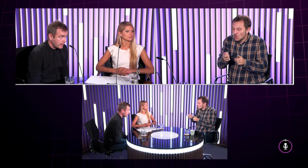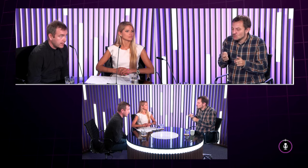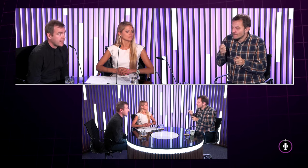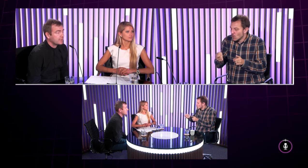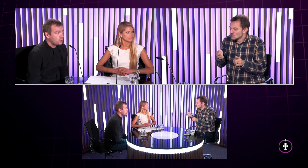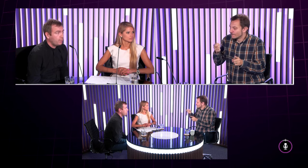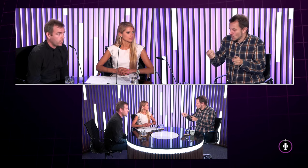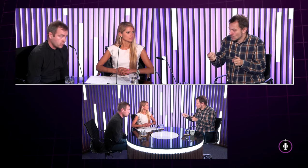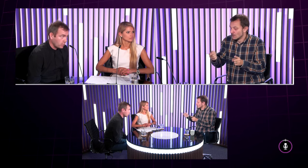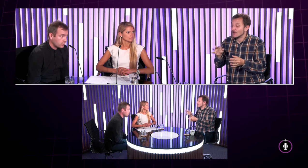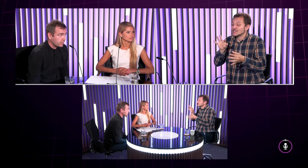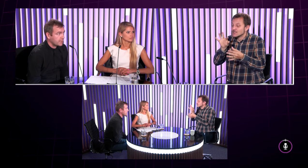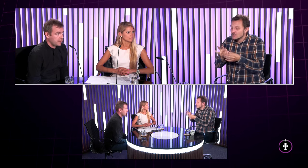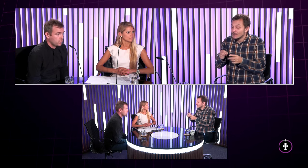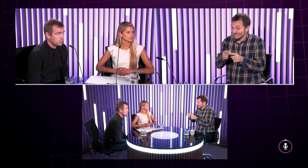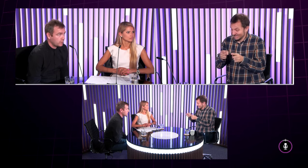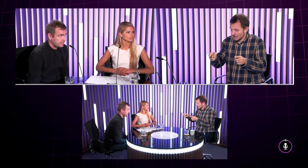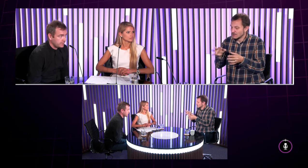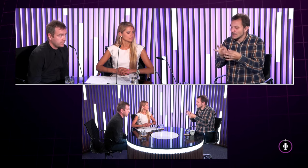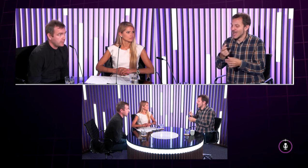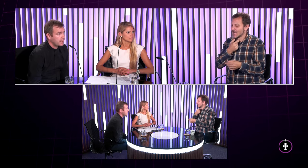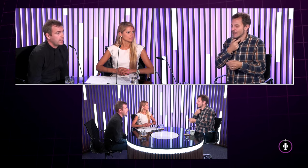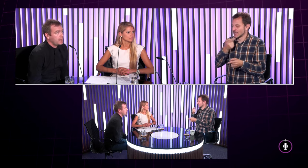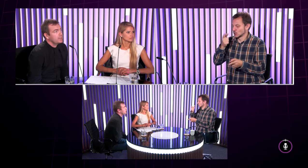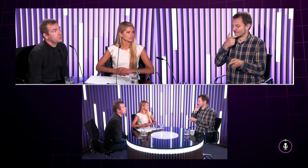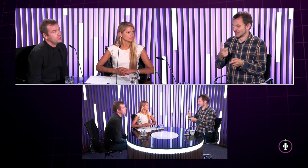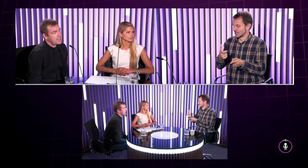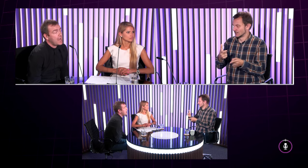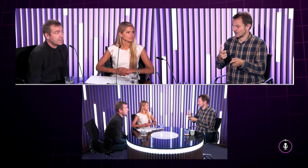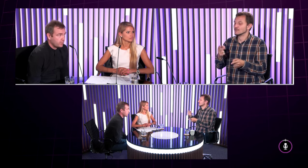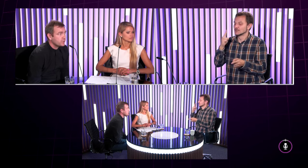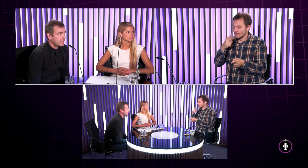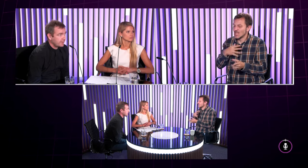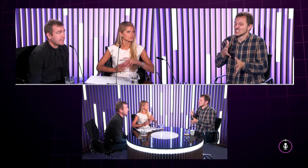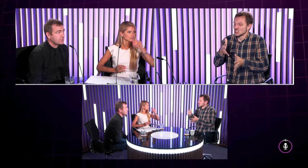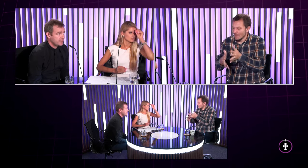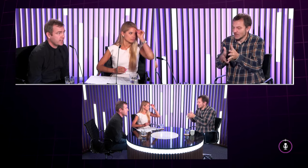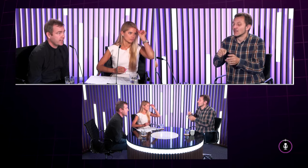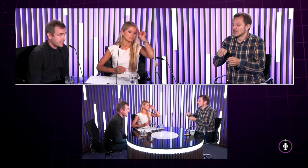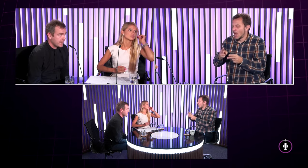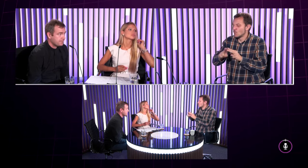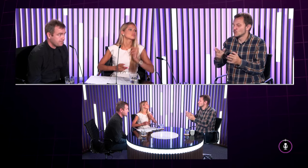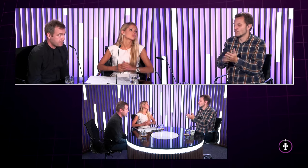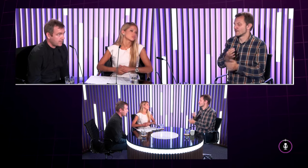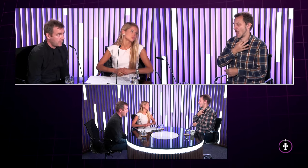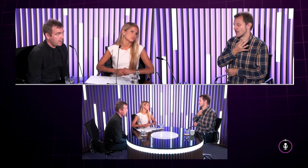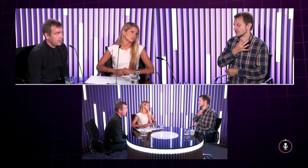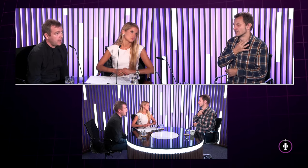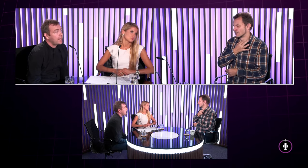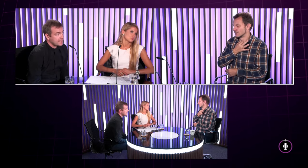tak to posunok to vkladáme posunok a je tam používaná gramatika slovenského jazyka